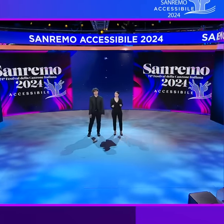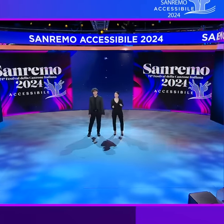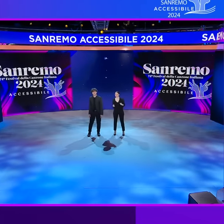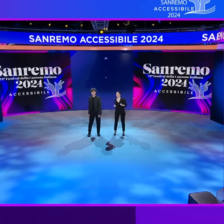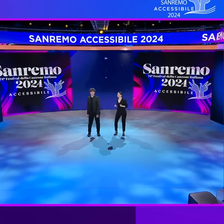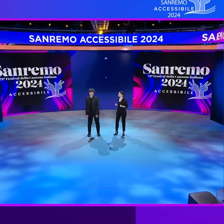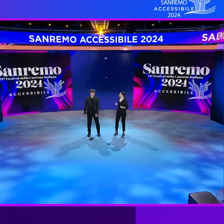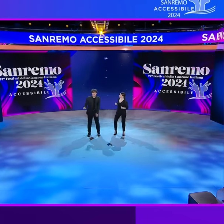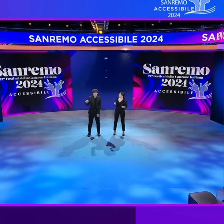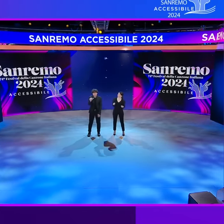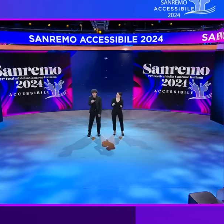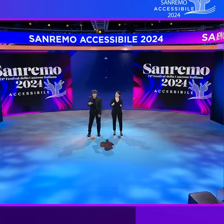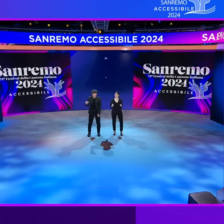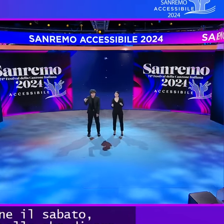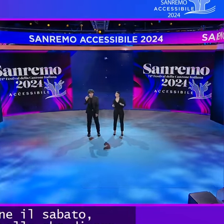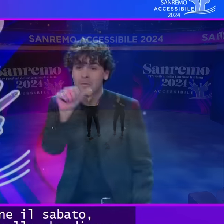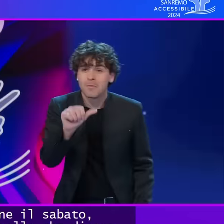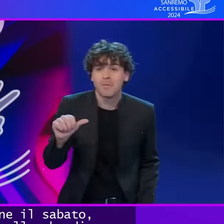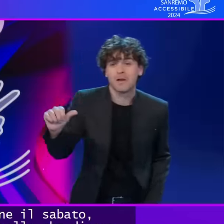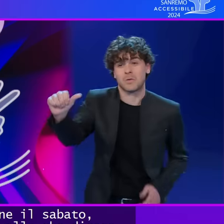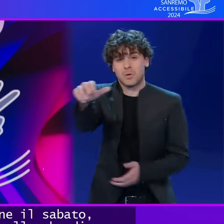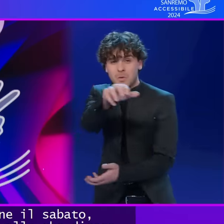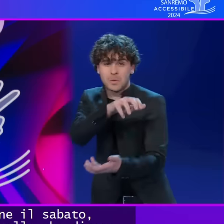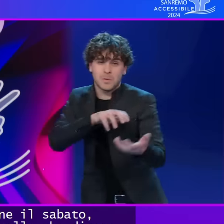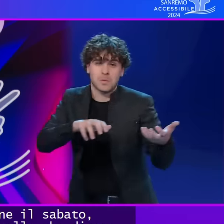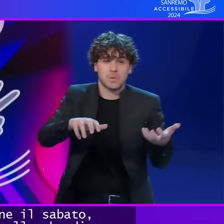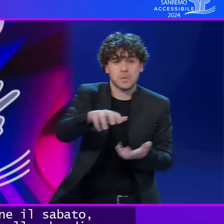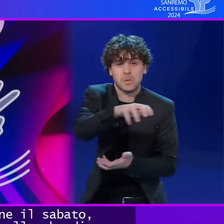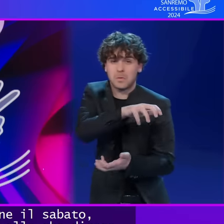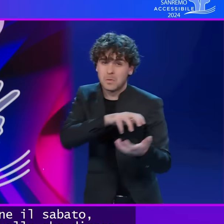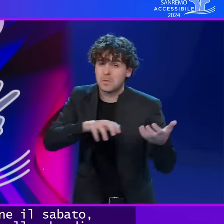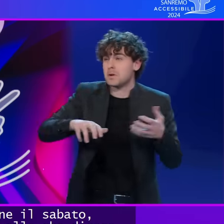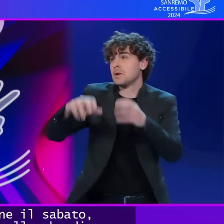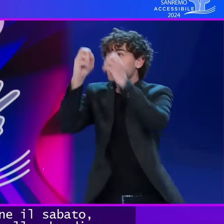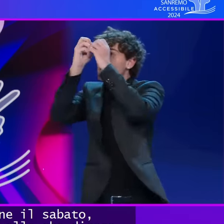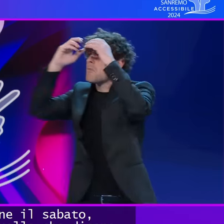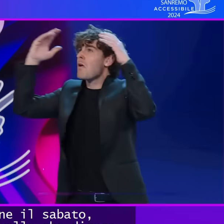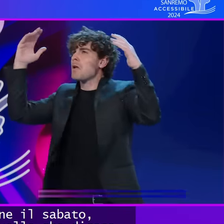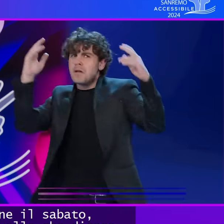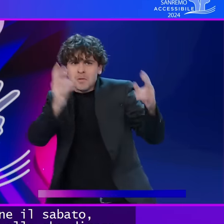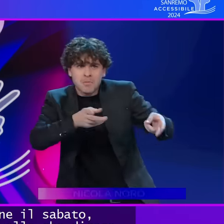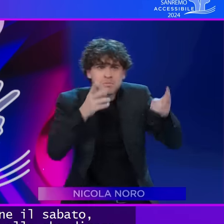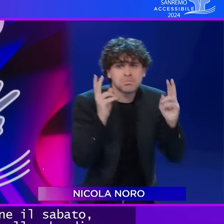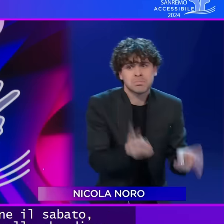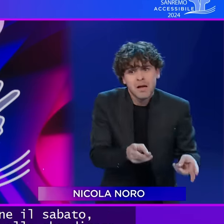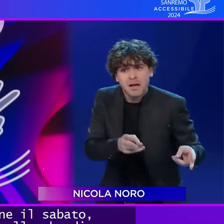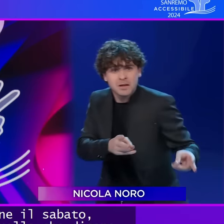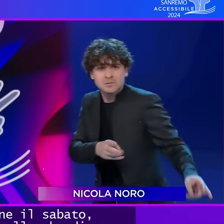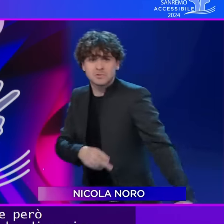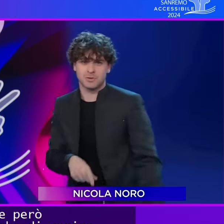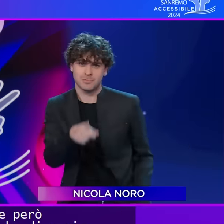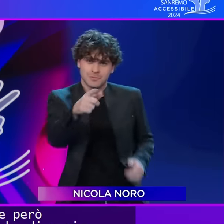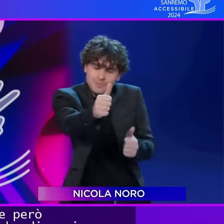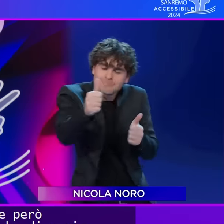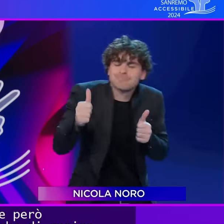che confusione nel sabato è quasi peggio di quello che dicono con te